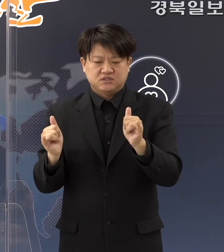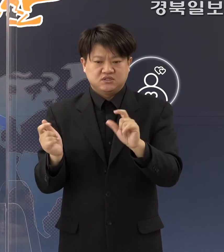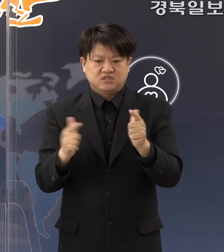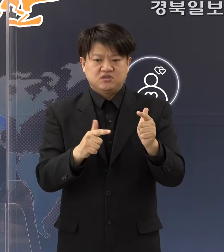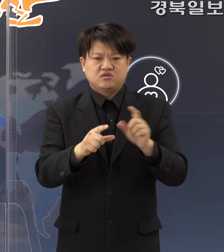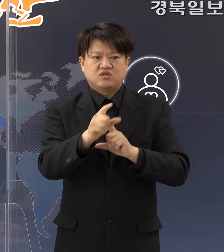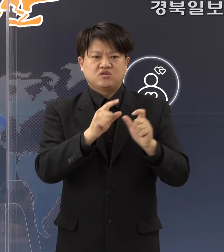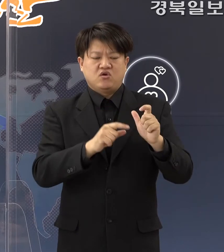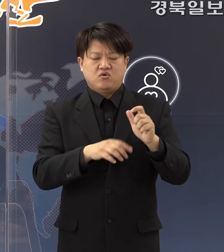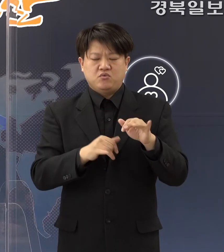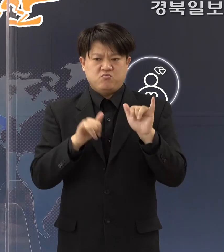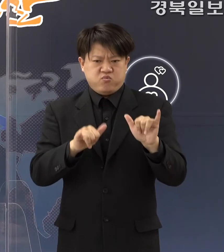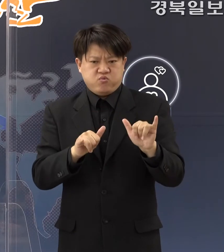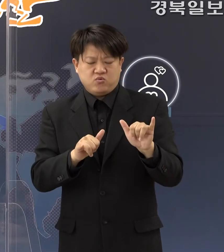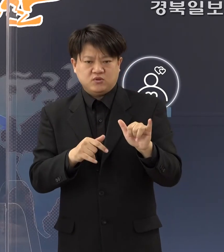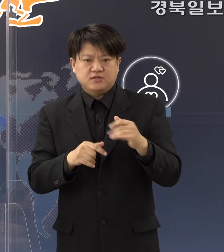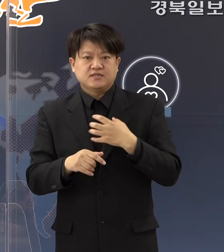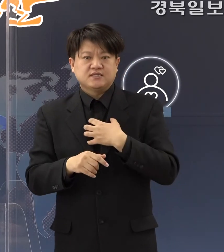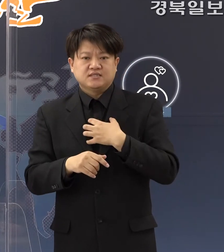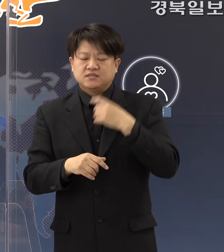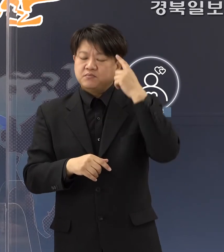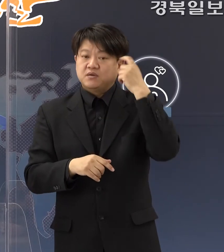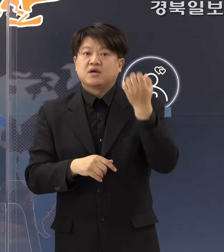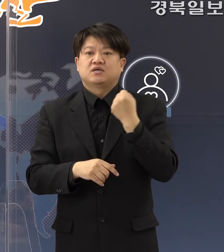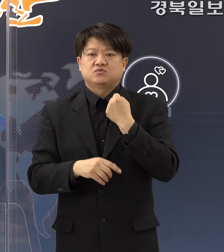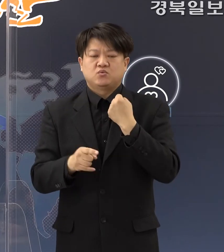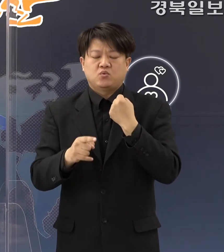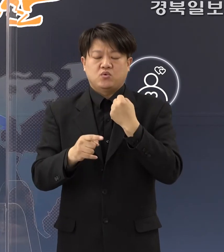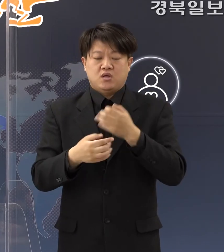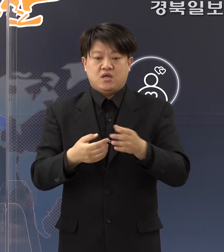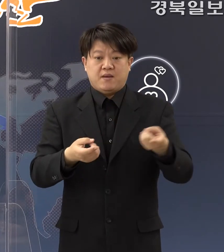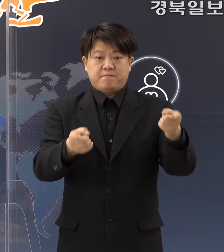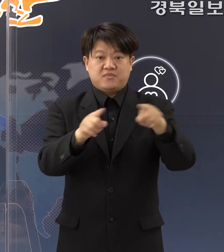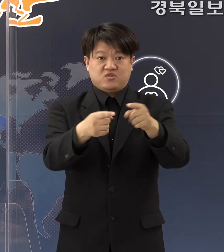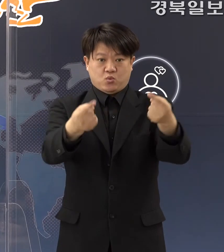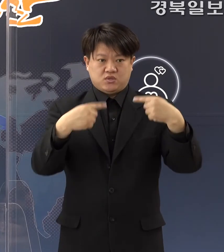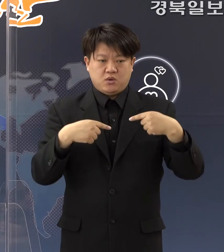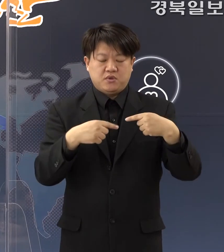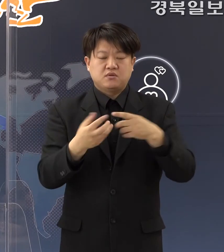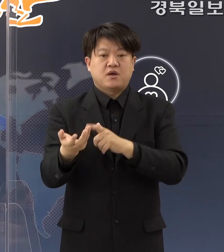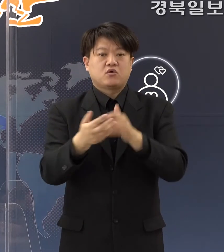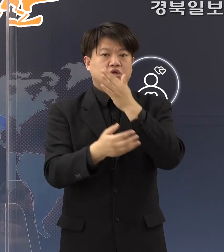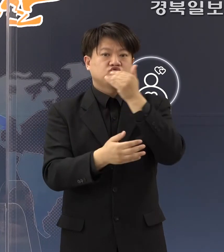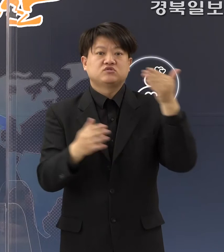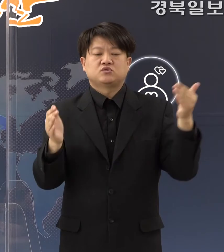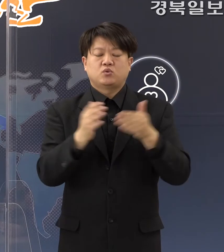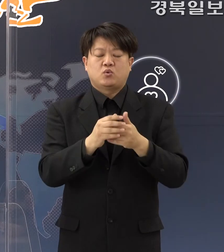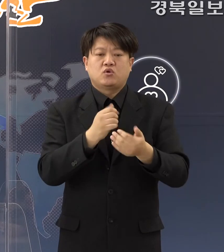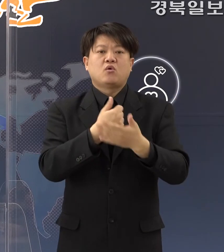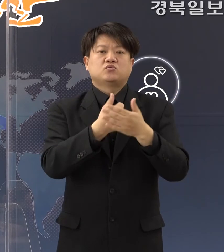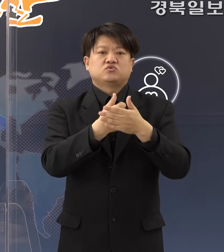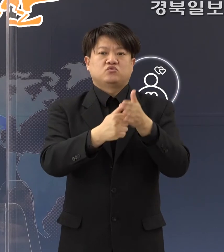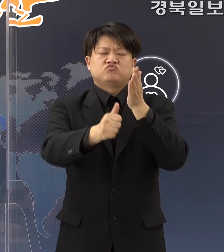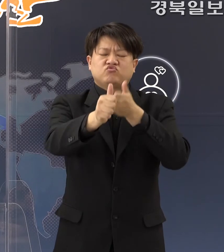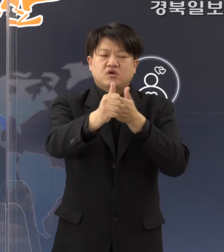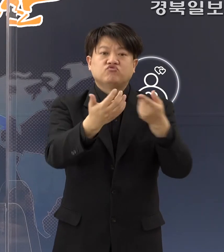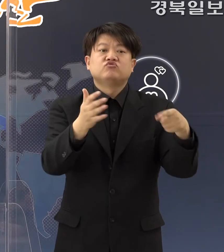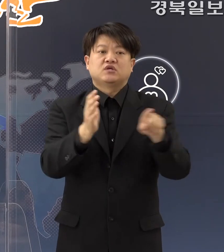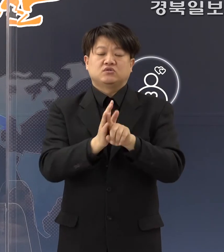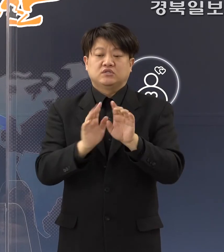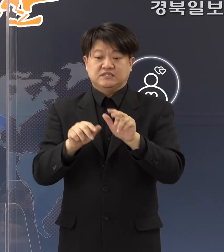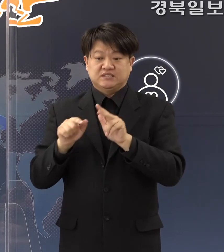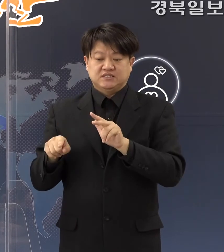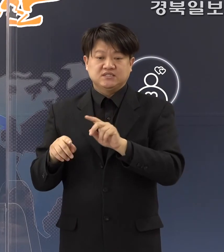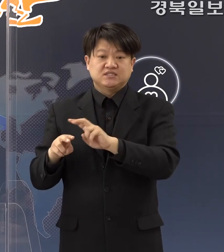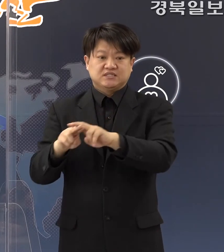경각심을 가지고 이렇게 같이 동참하는 방역이 될 수 있도록 많은 협조를 구하기 위해서 오늘 이 자리를